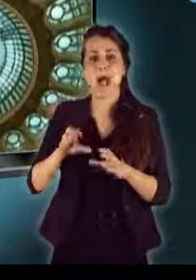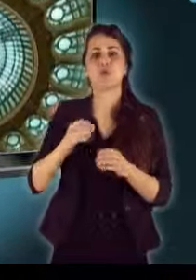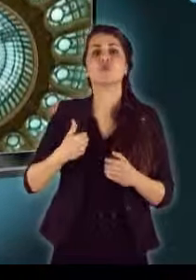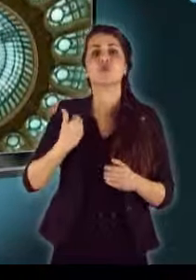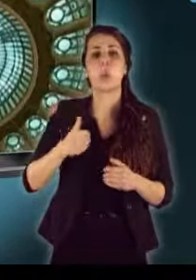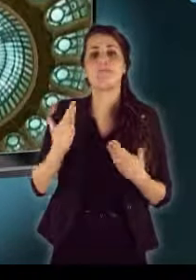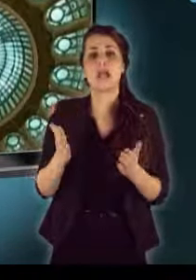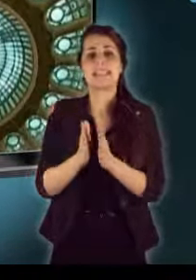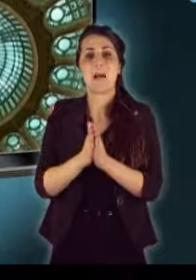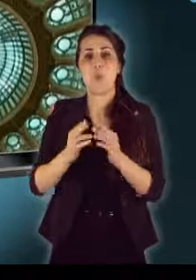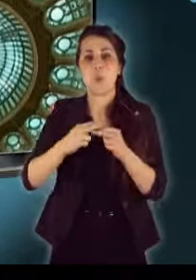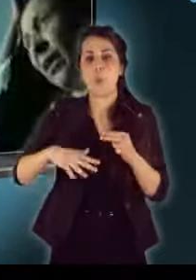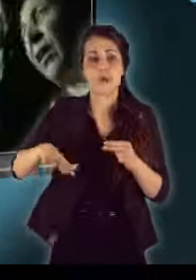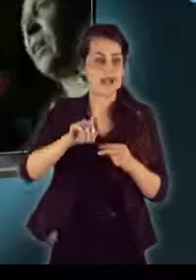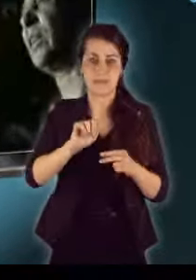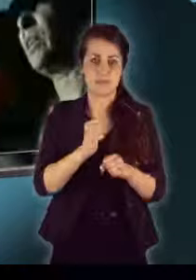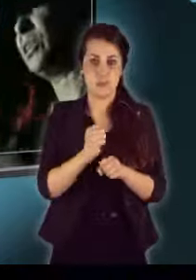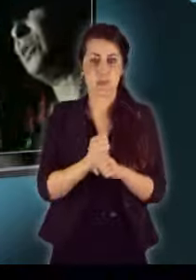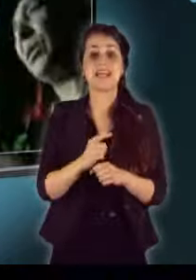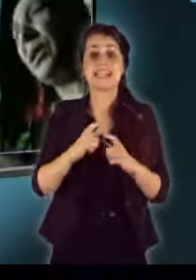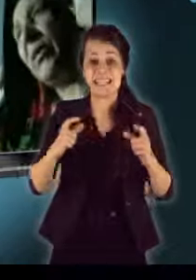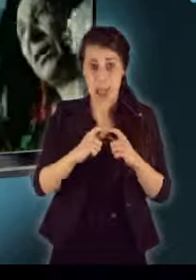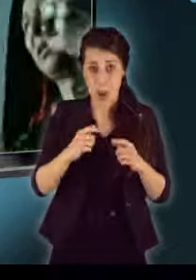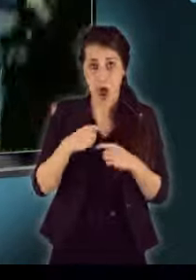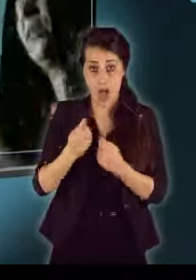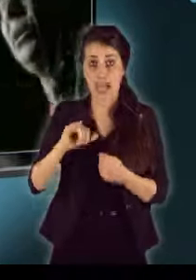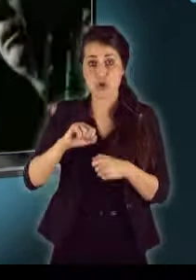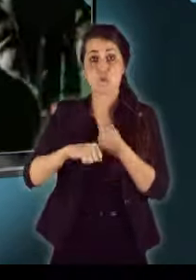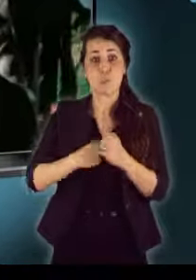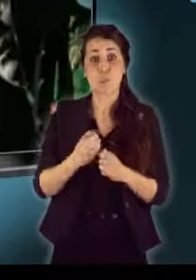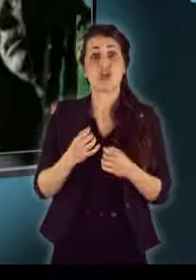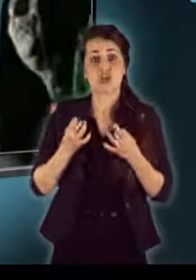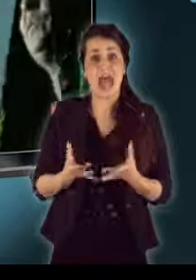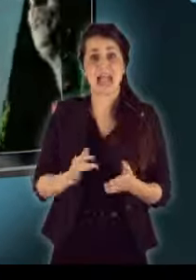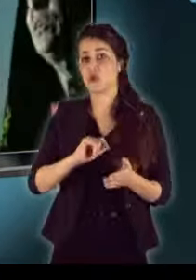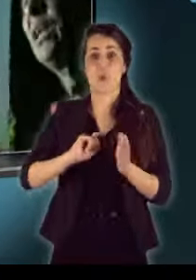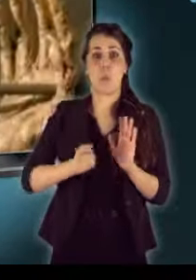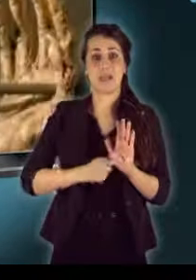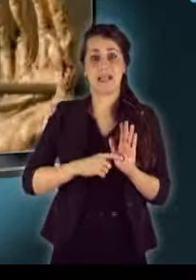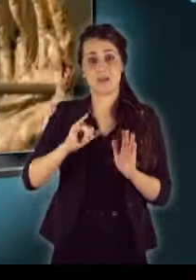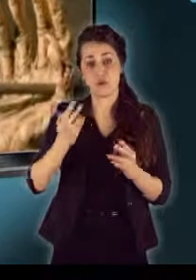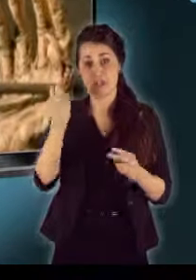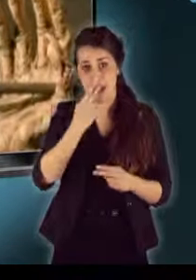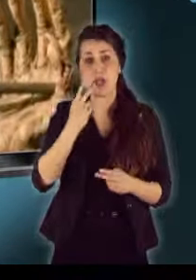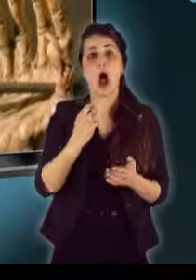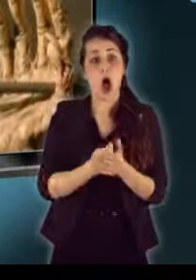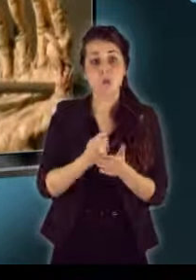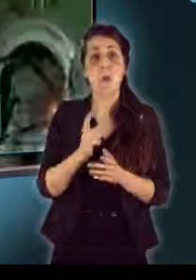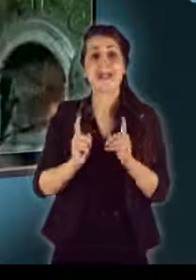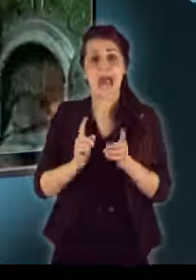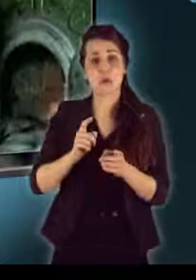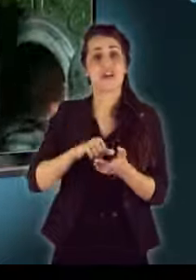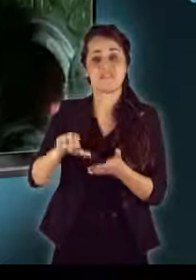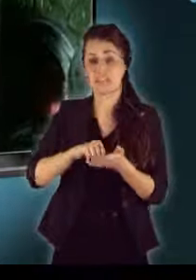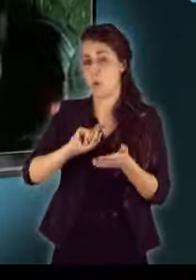templomok közelében tevékenykedjenek. Számladásra és működési engedély beszerzésére köteleznék őket, és természetesen az adók és járulékok